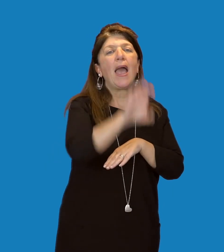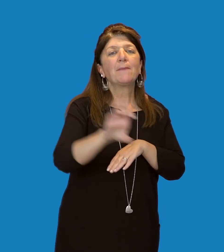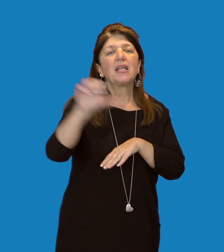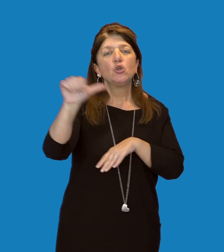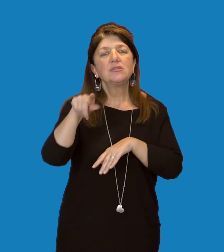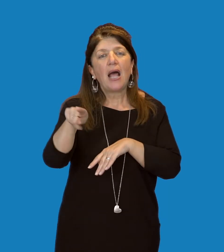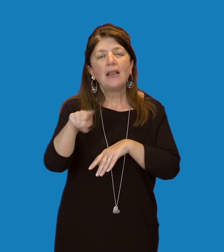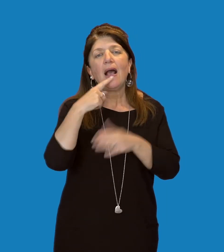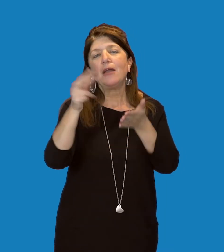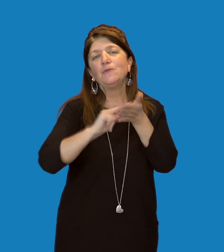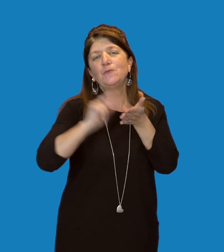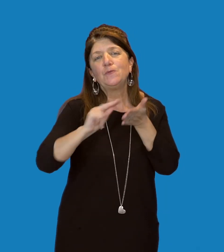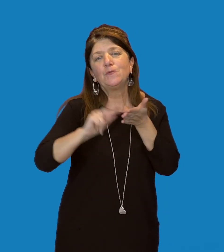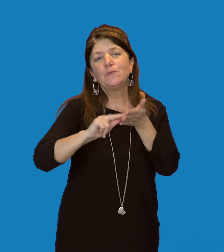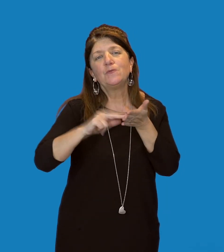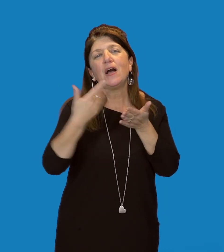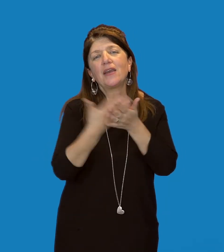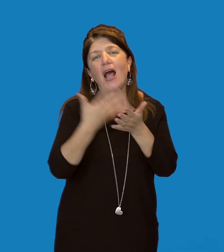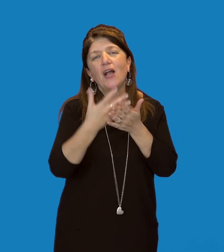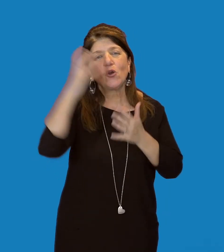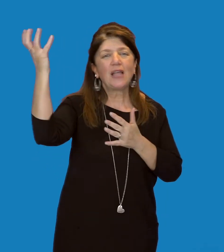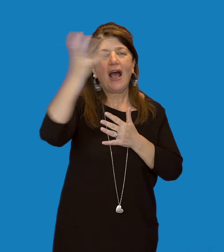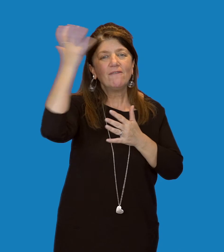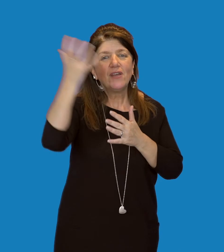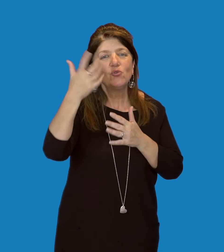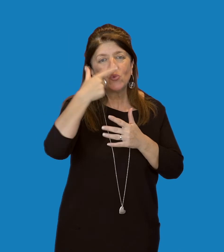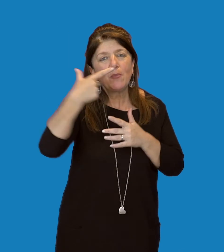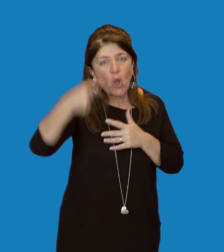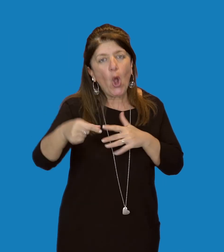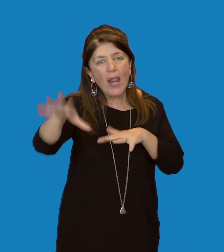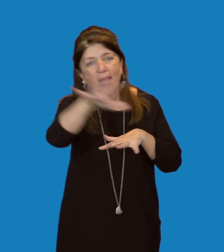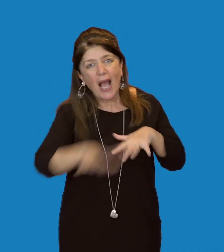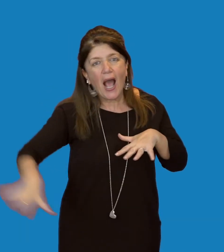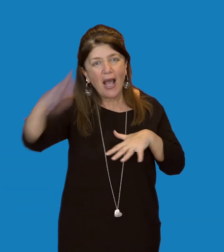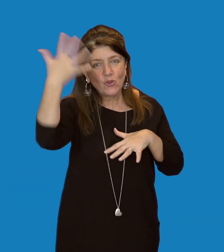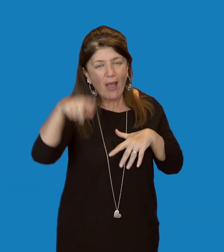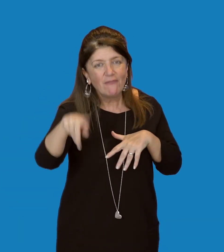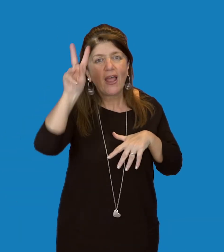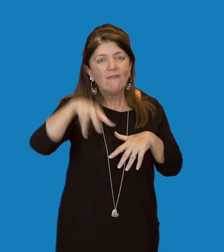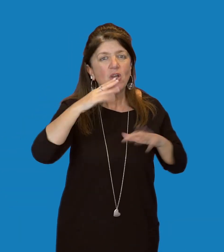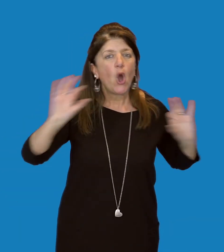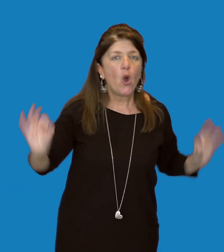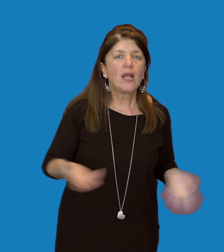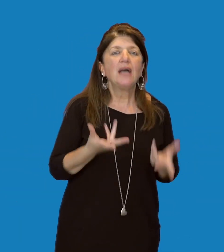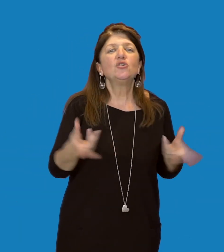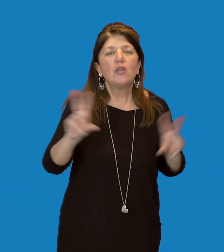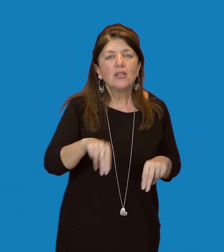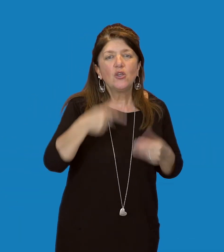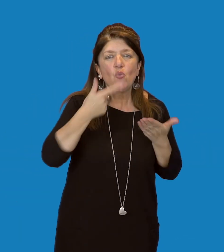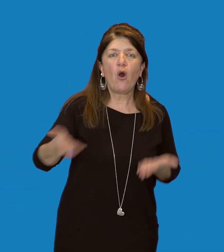romanzi d'avventura ambientate in quest'area geografica, cogliendo inoltre l'occasione di presentare al pubblico diversi